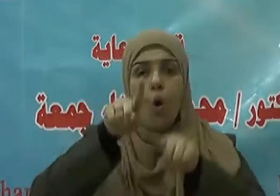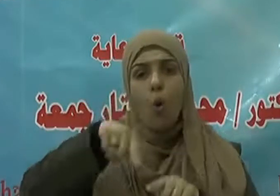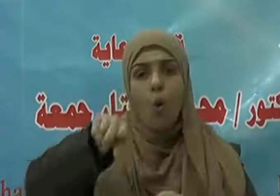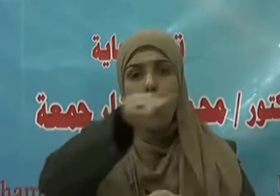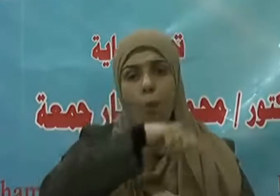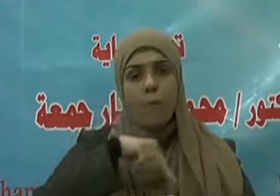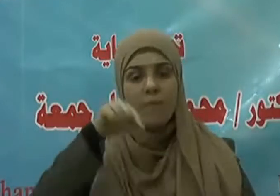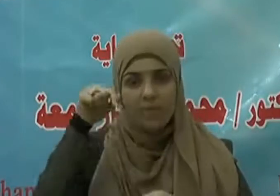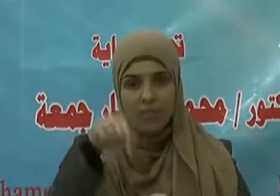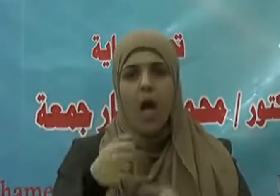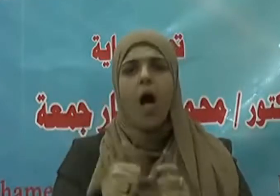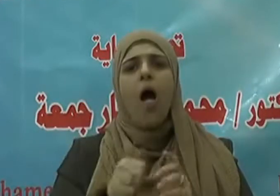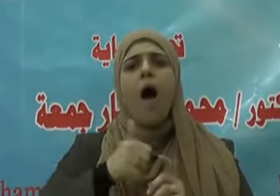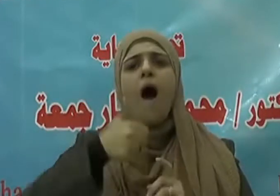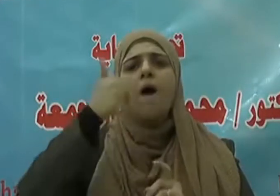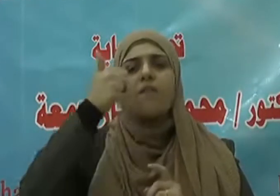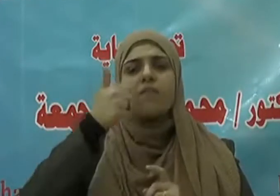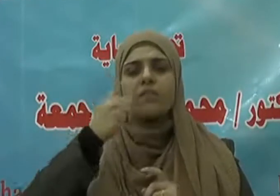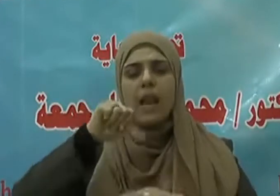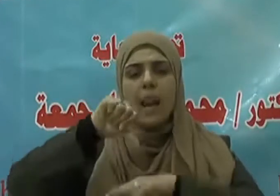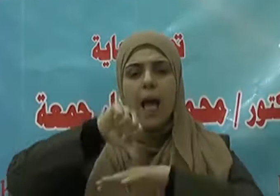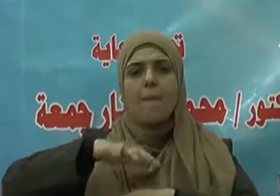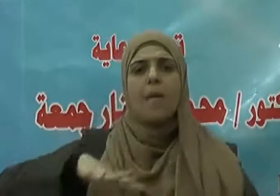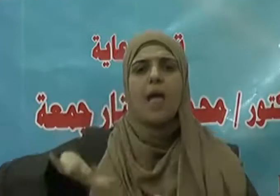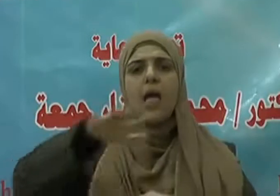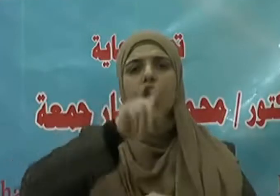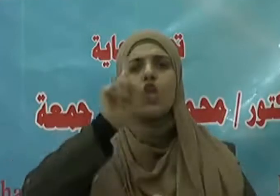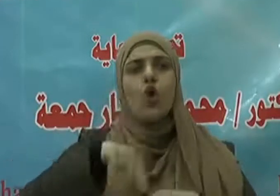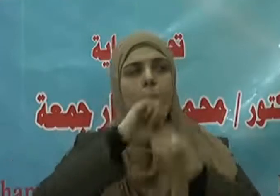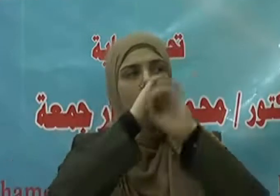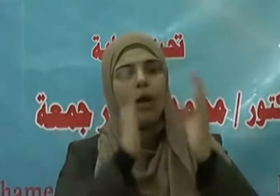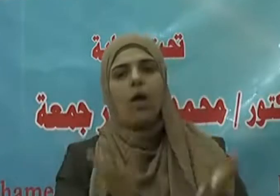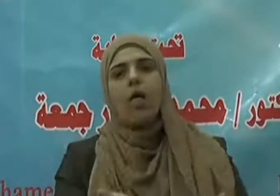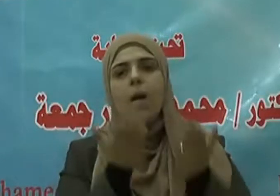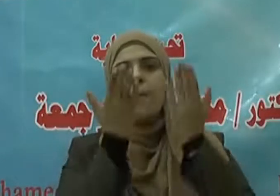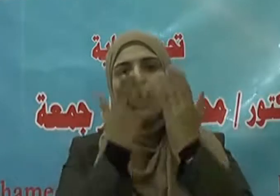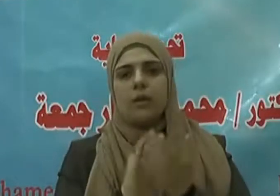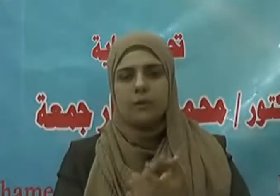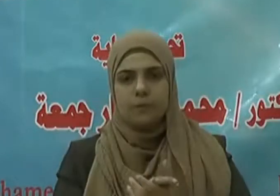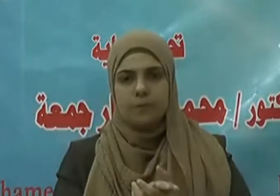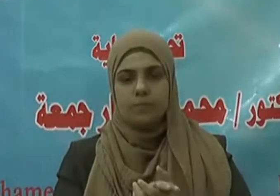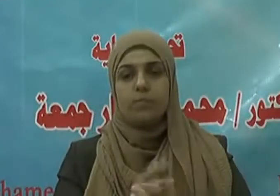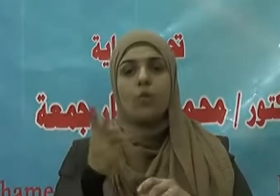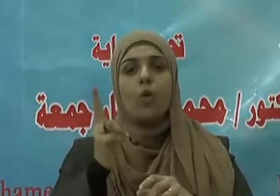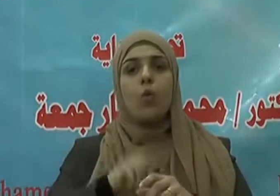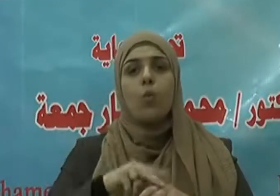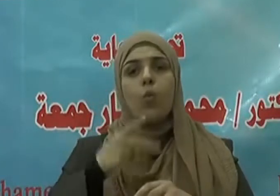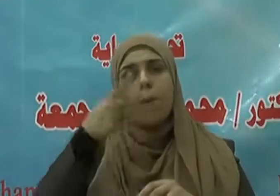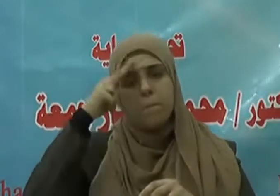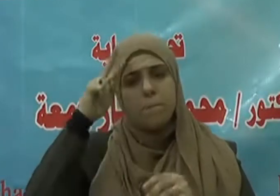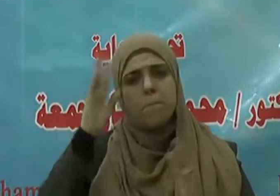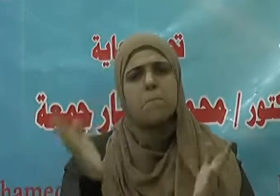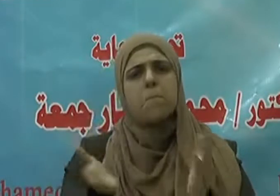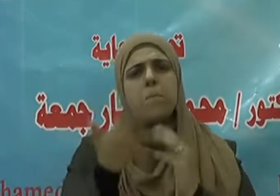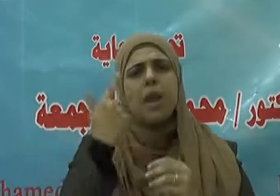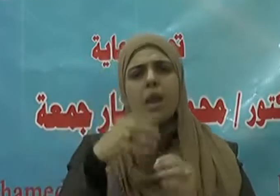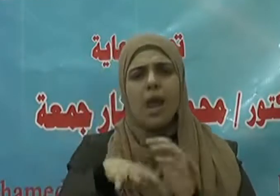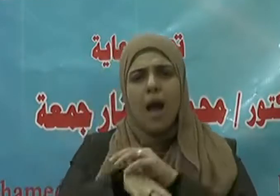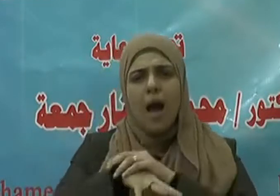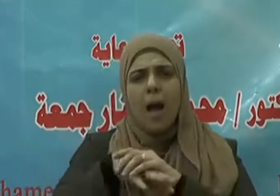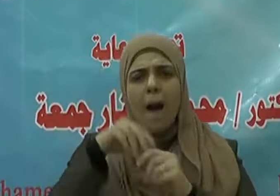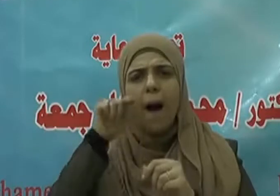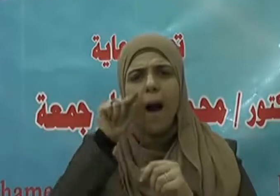برؤوسكم وأرجلكم إلى الكعبين وإن كنتم جنبا فاتطهروا